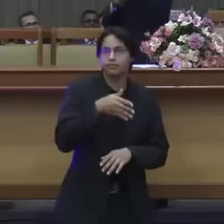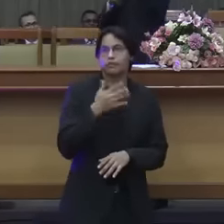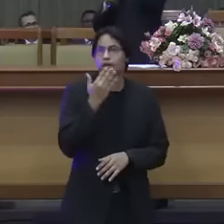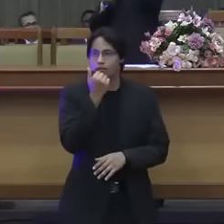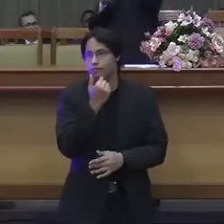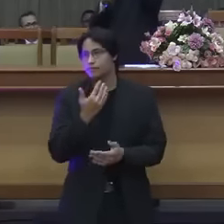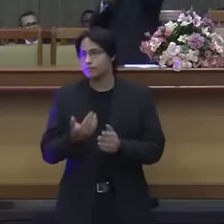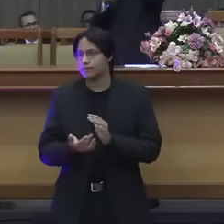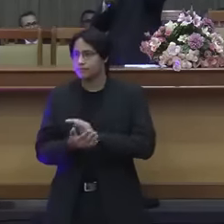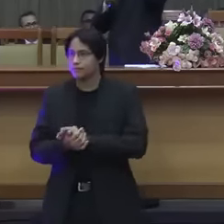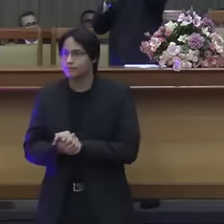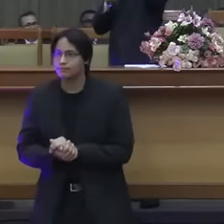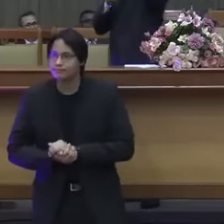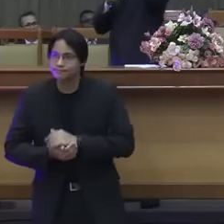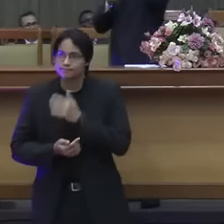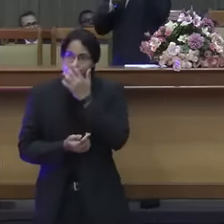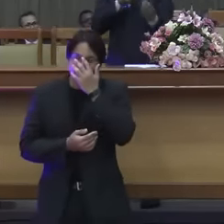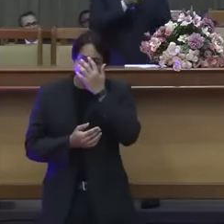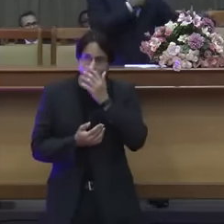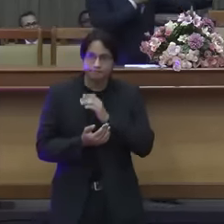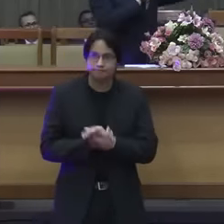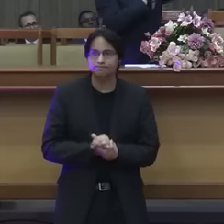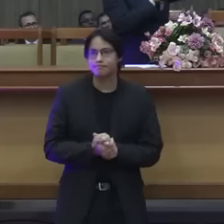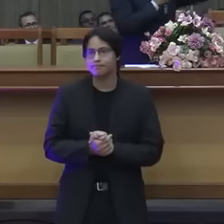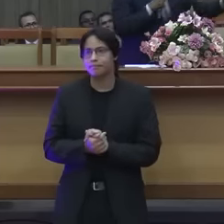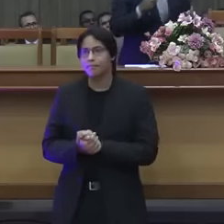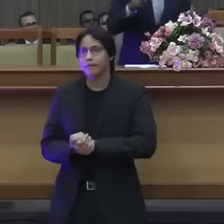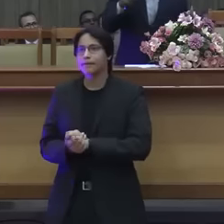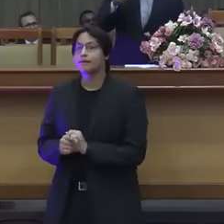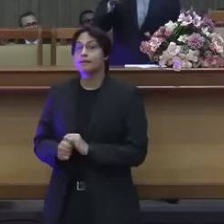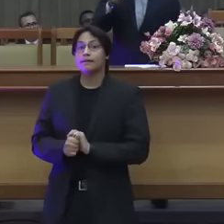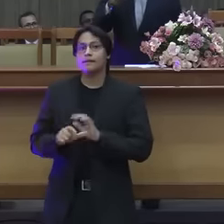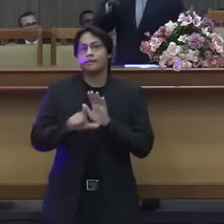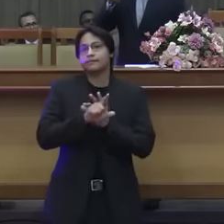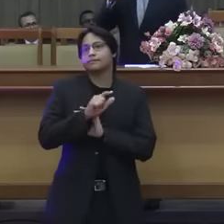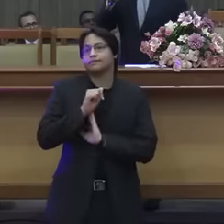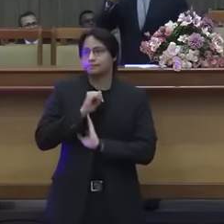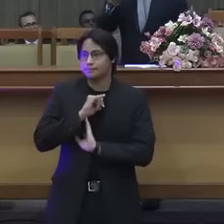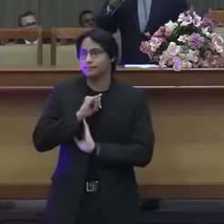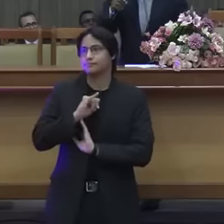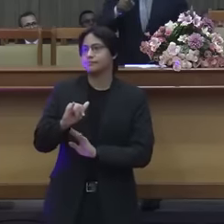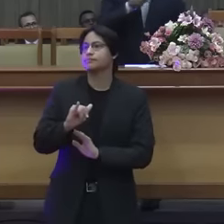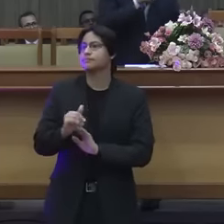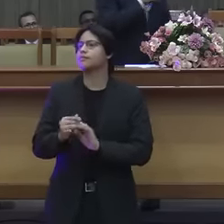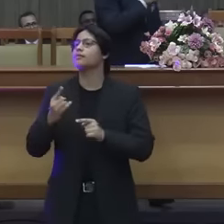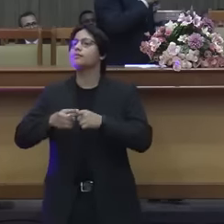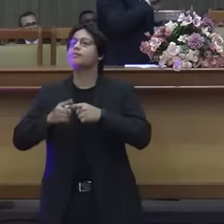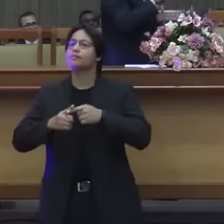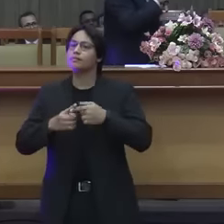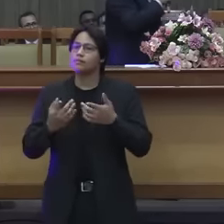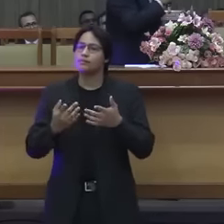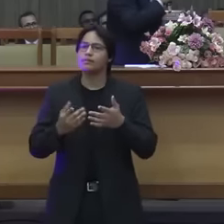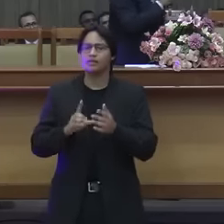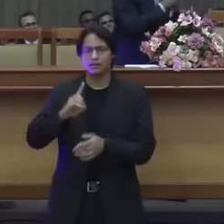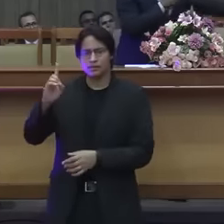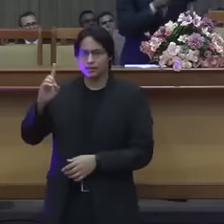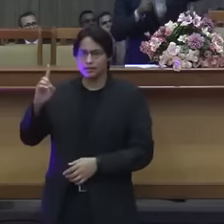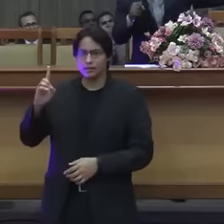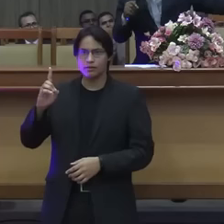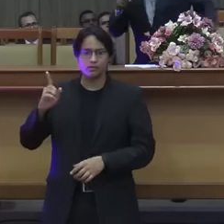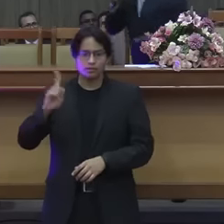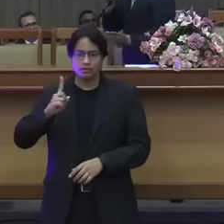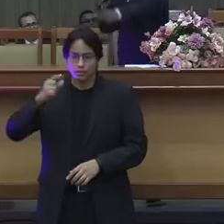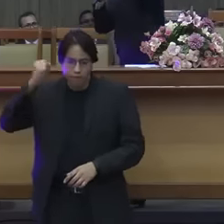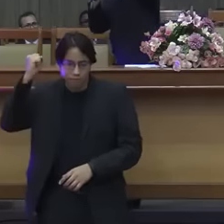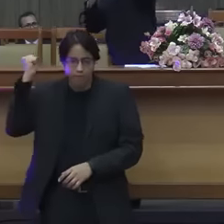espigas e a lei dizia aí Jesus disse e por que que Deus não matou Davi? e por